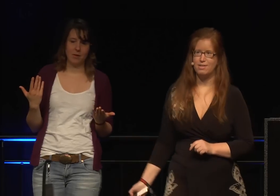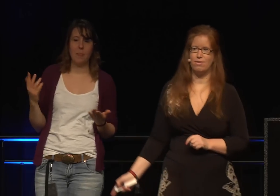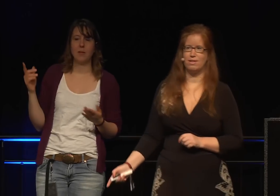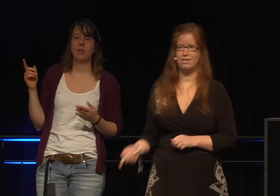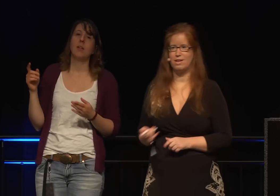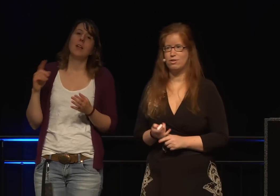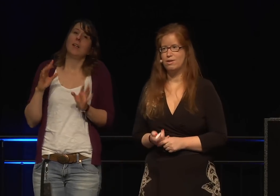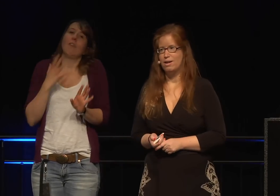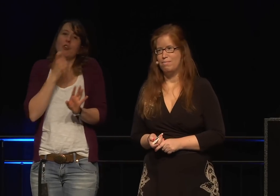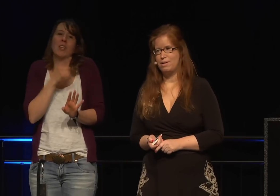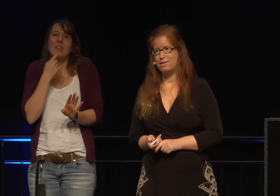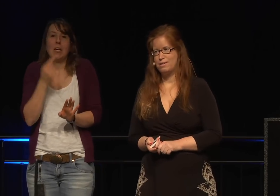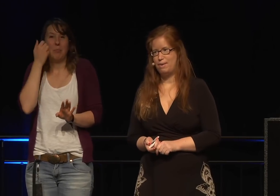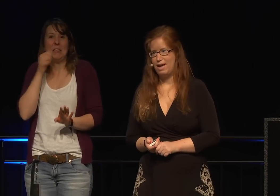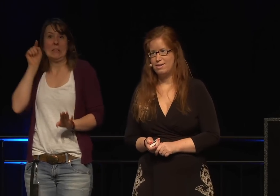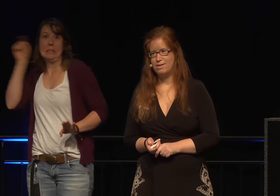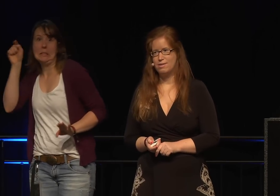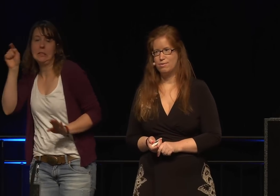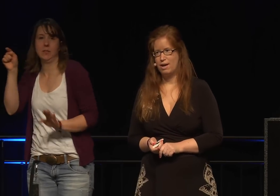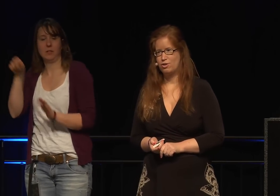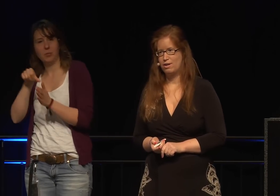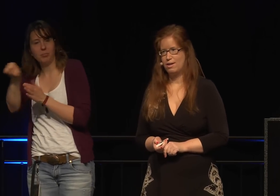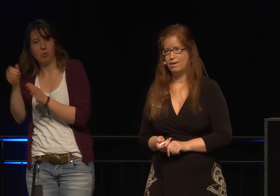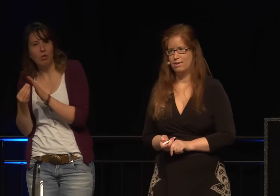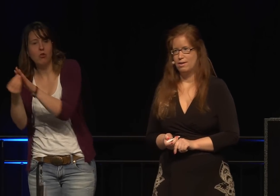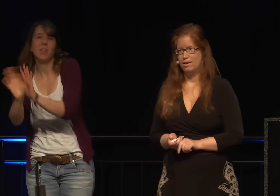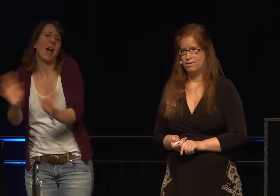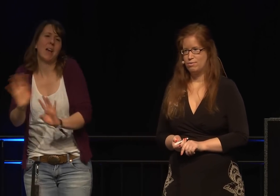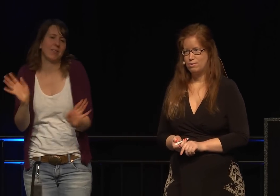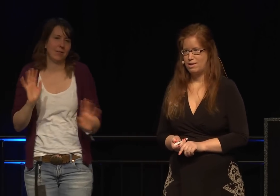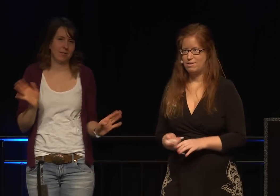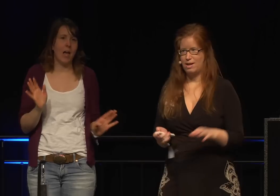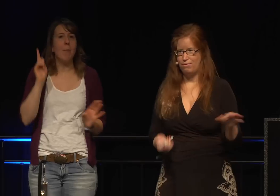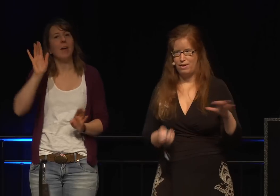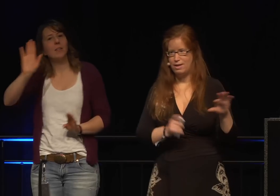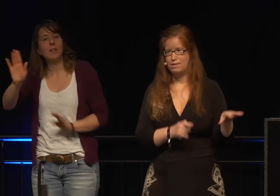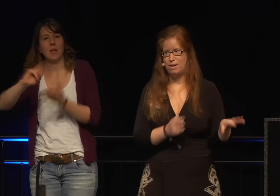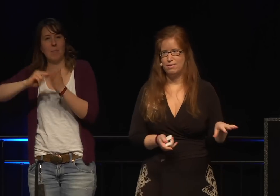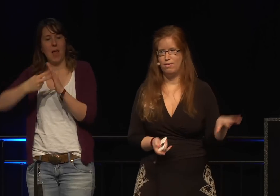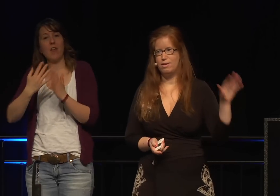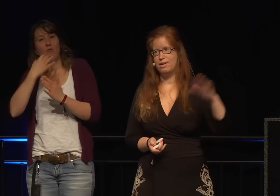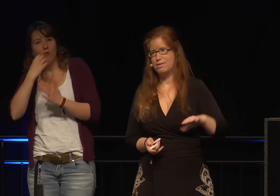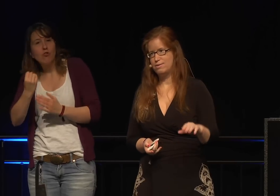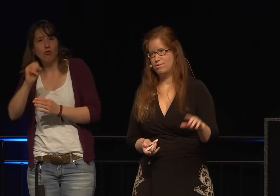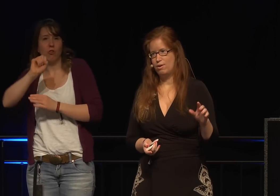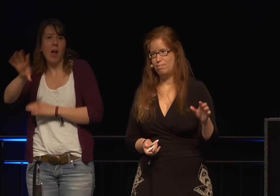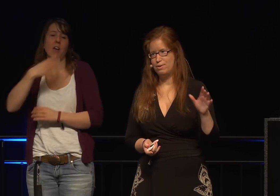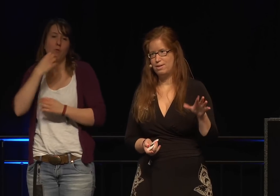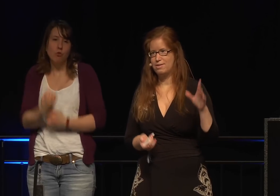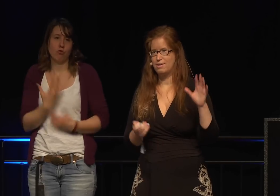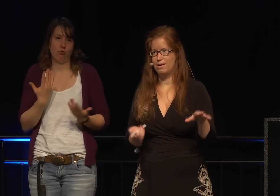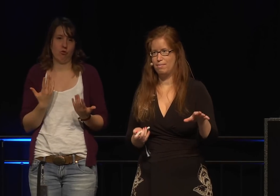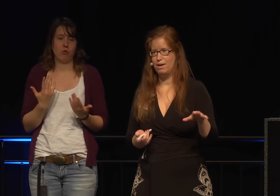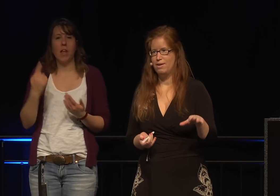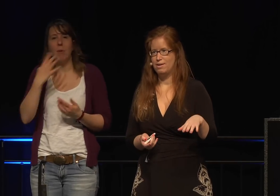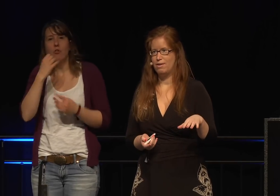Ich will euch nicht auf eine ganz bestimmte Organisation einschwören, aber ihr solltet euch ernsthaft überlegen, Organisationen zu